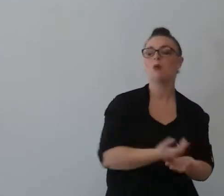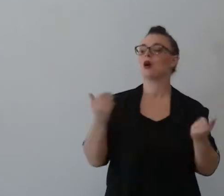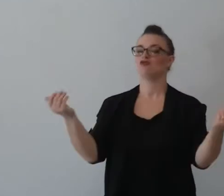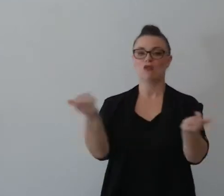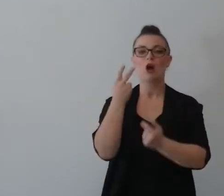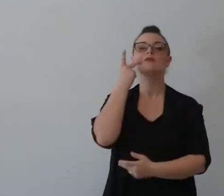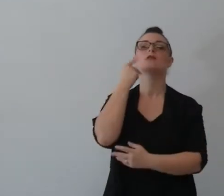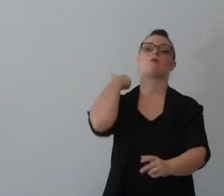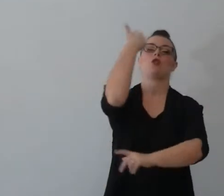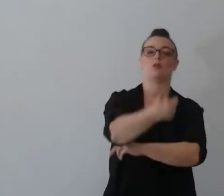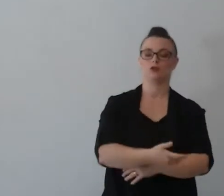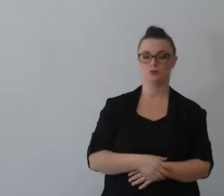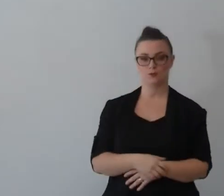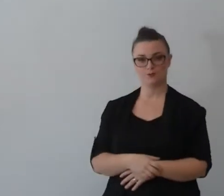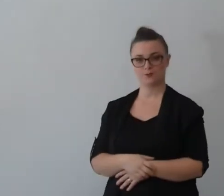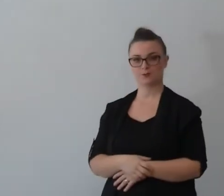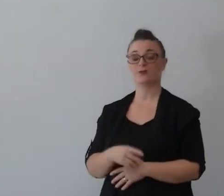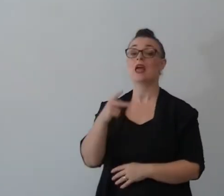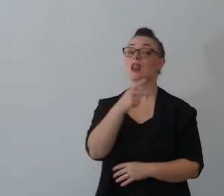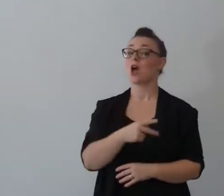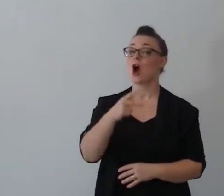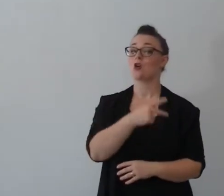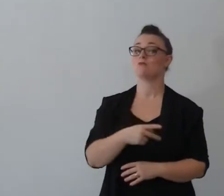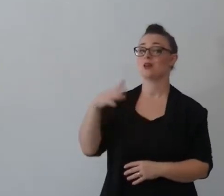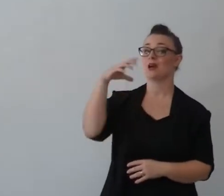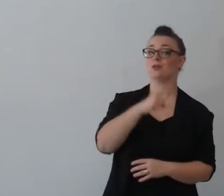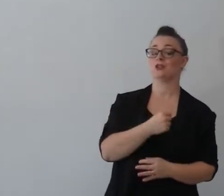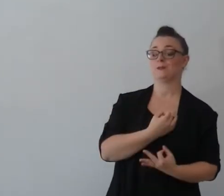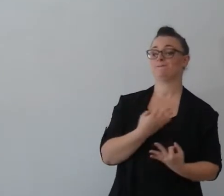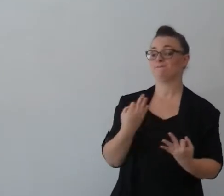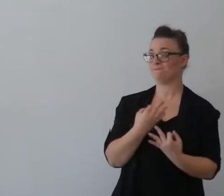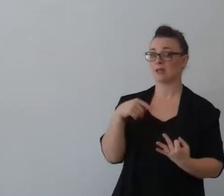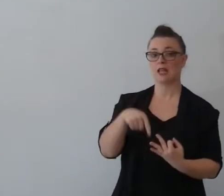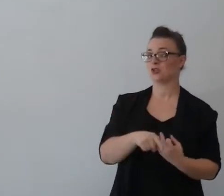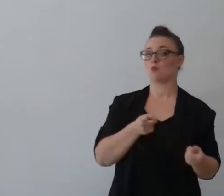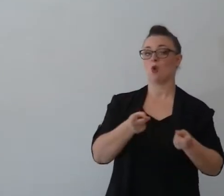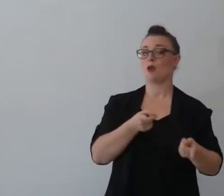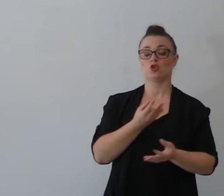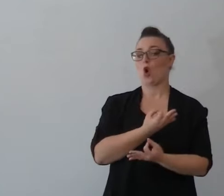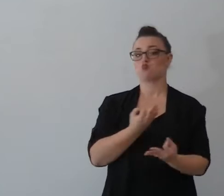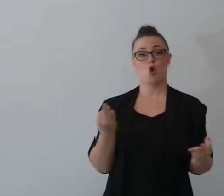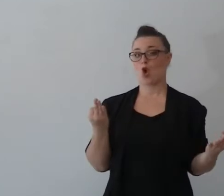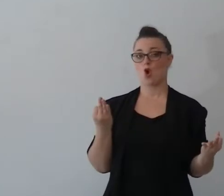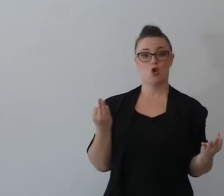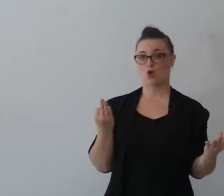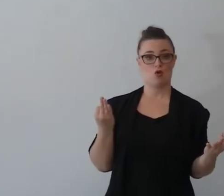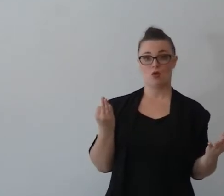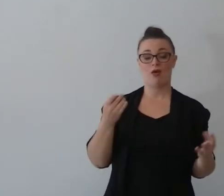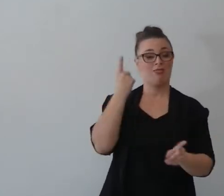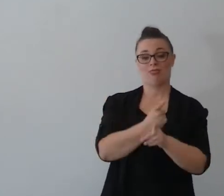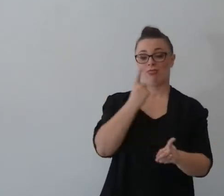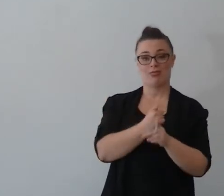percepisce che adesso ormai più se perdiamo l'occasione tu rivedrai